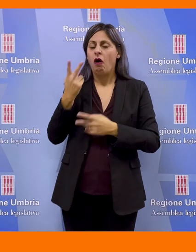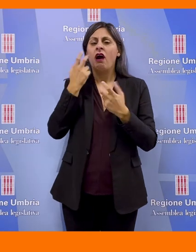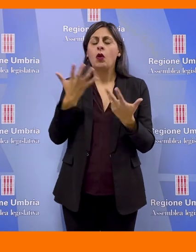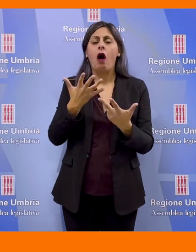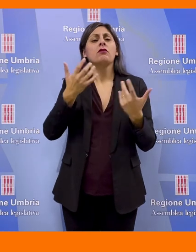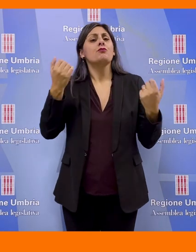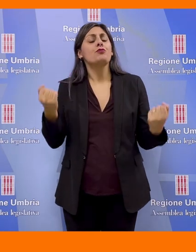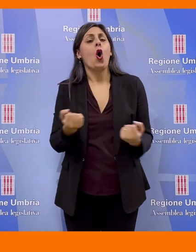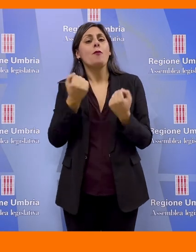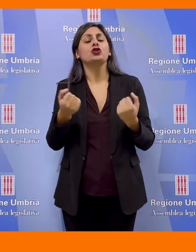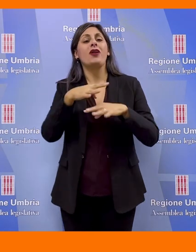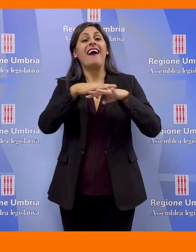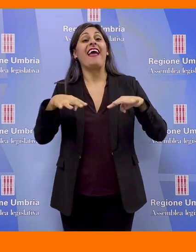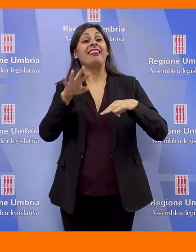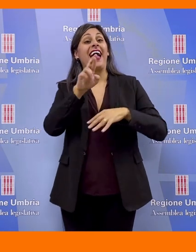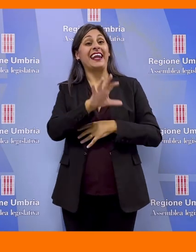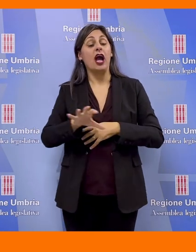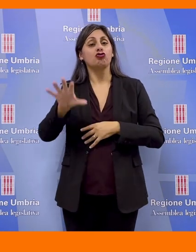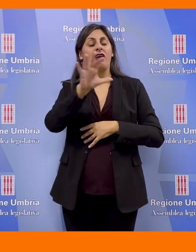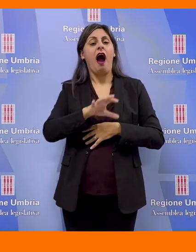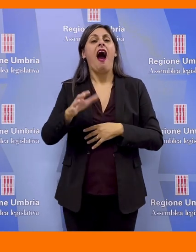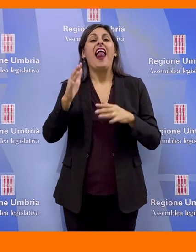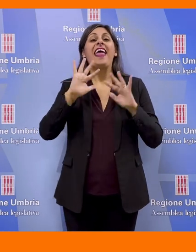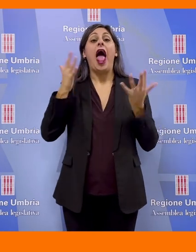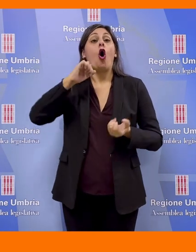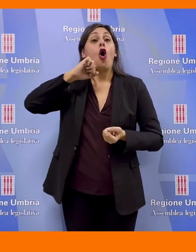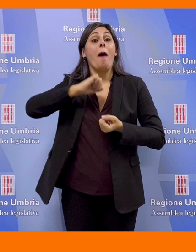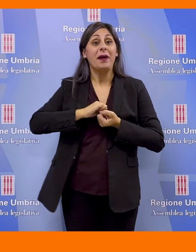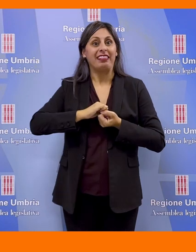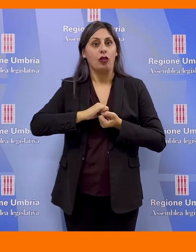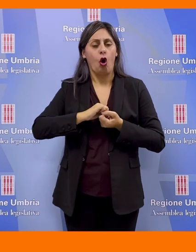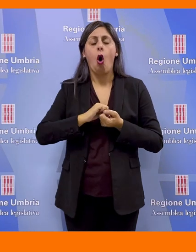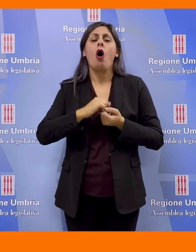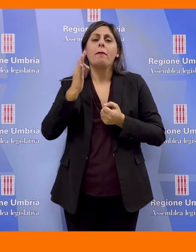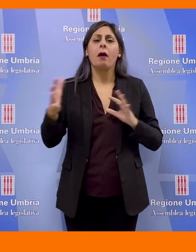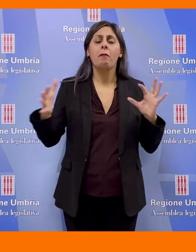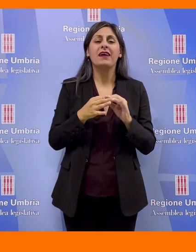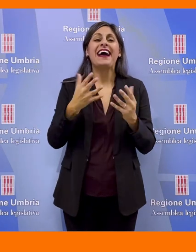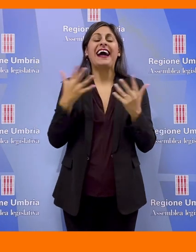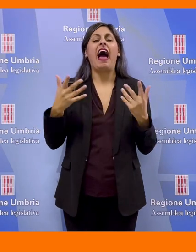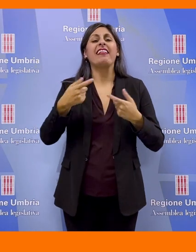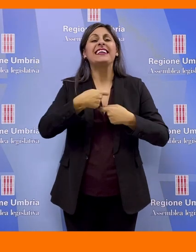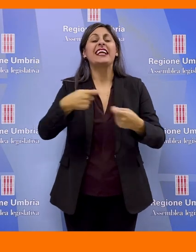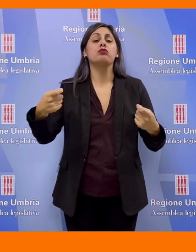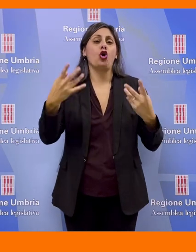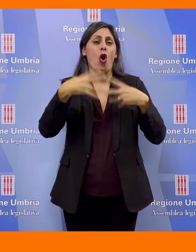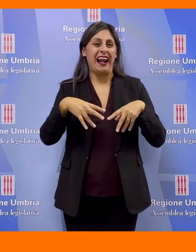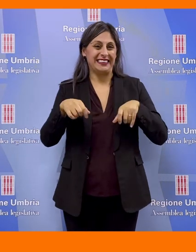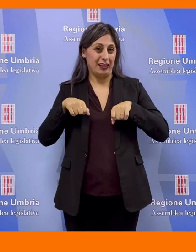De Luca riguardano la promozione di una rete regionale degli ecocompattatori attraverso la grande distribuzione organizzata